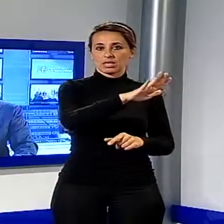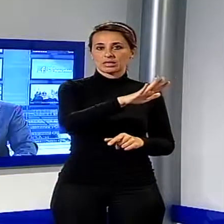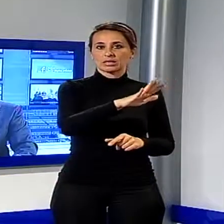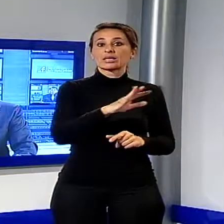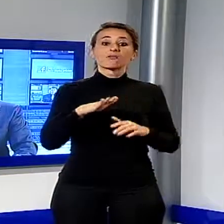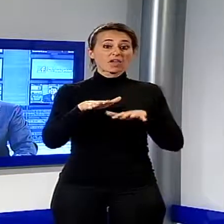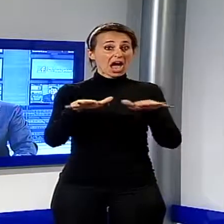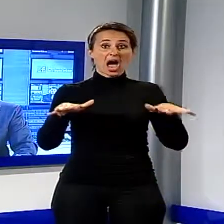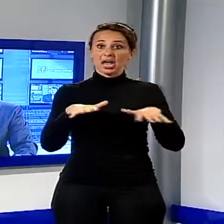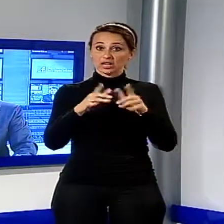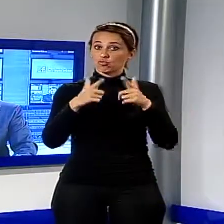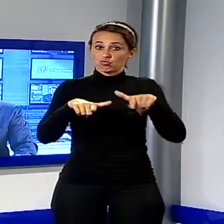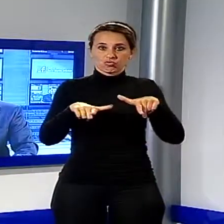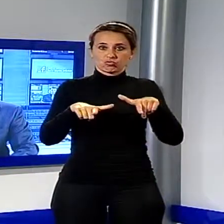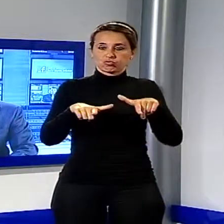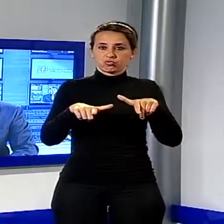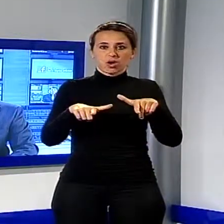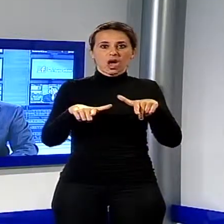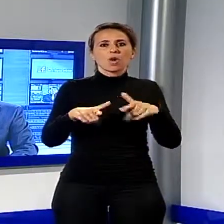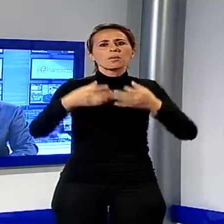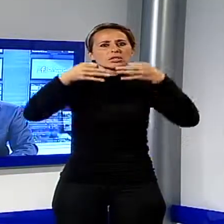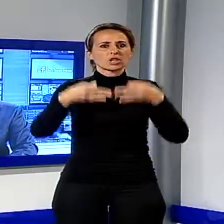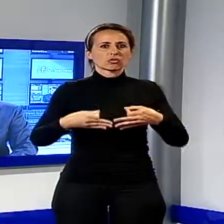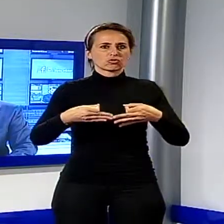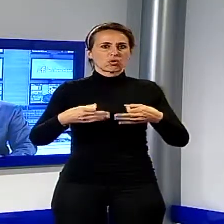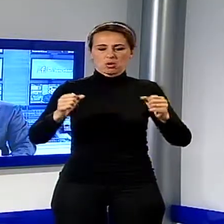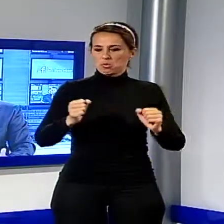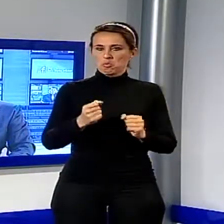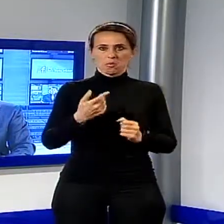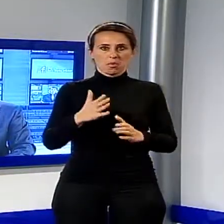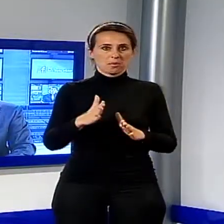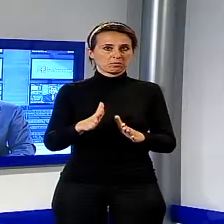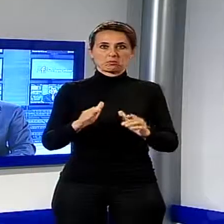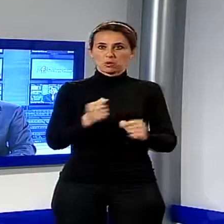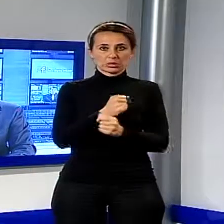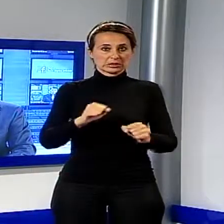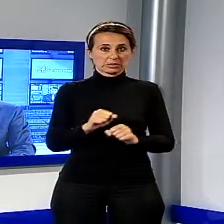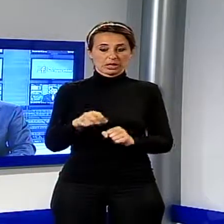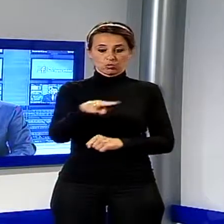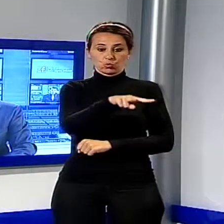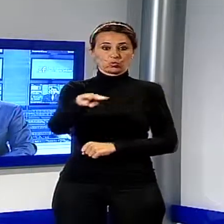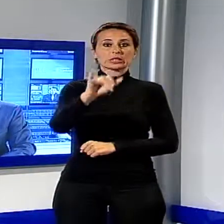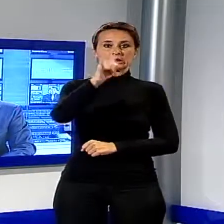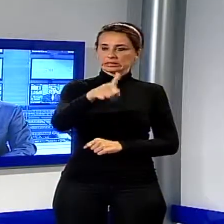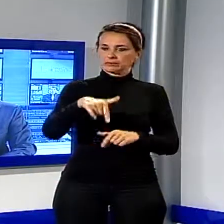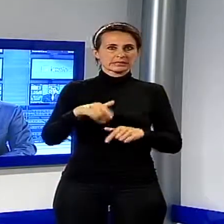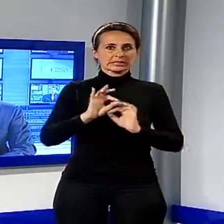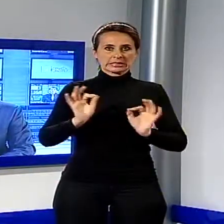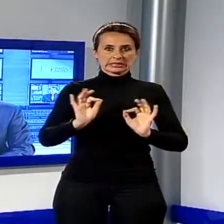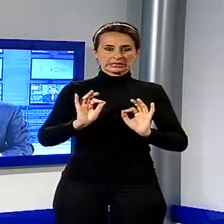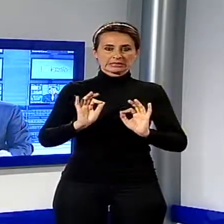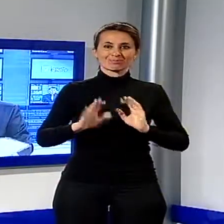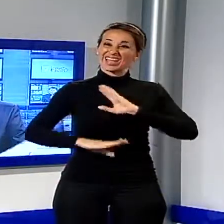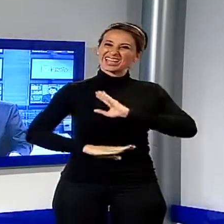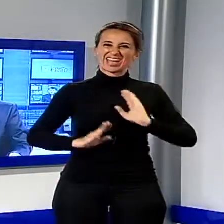Viareggio fuori da qualsiasi decisione in merito al Porto. Un'eventualità questa che ha lasciato molte perplessità nei